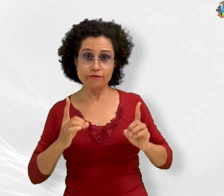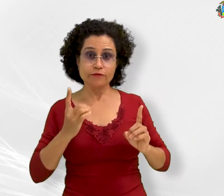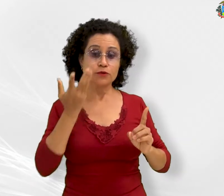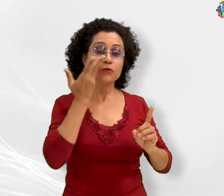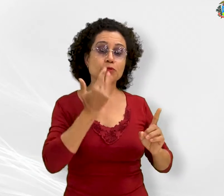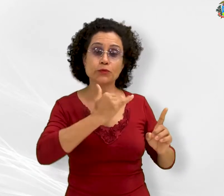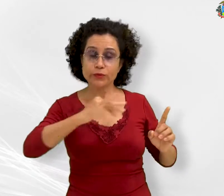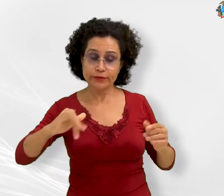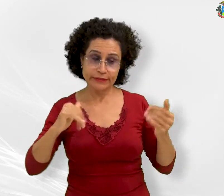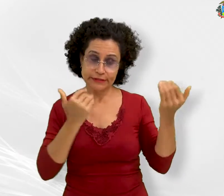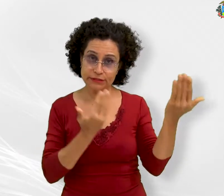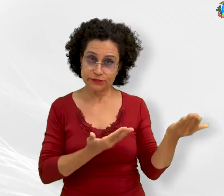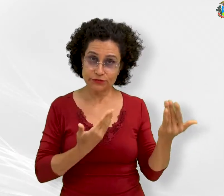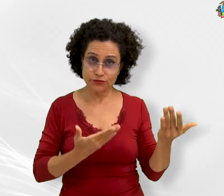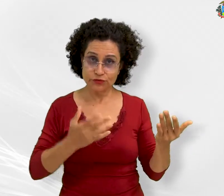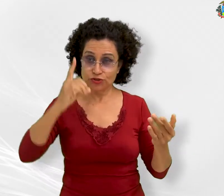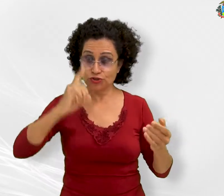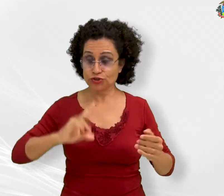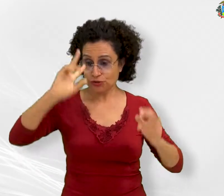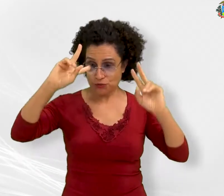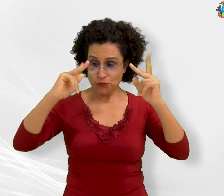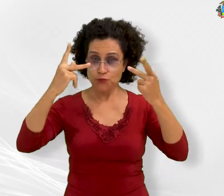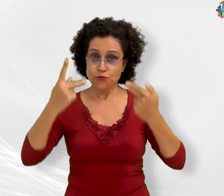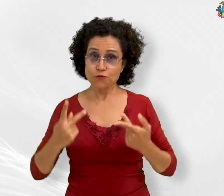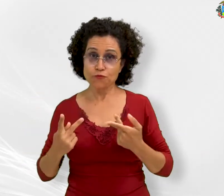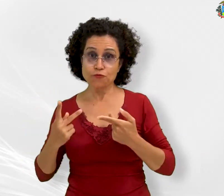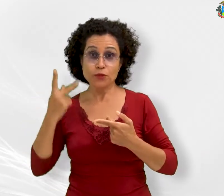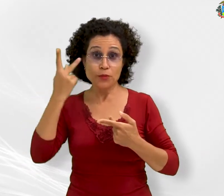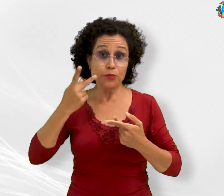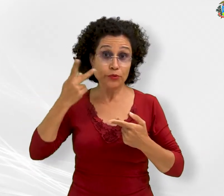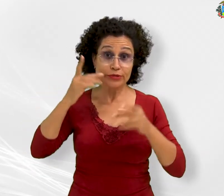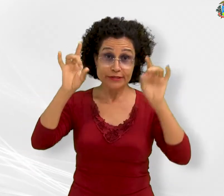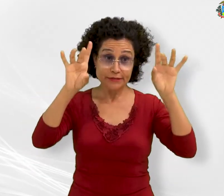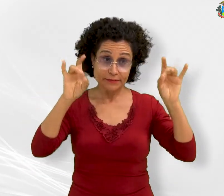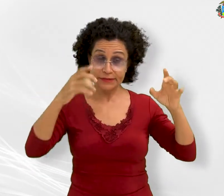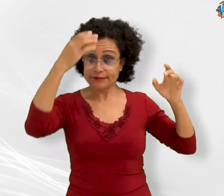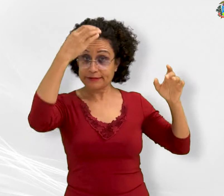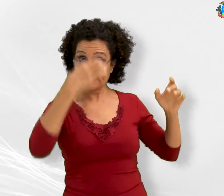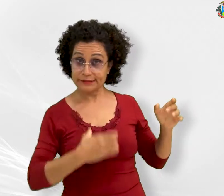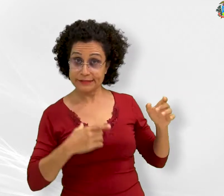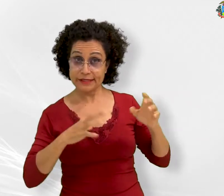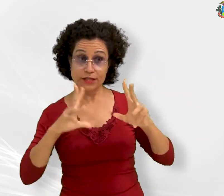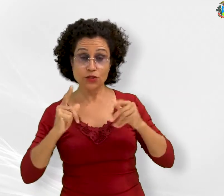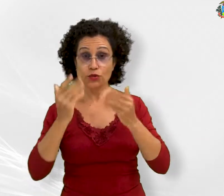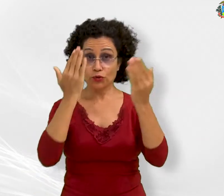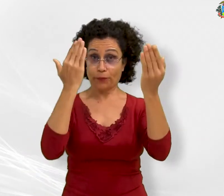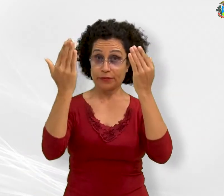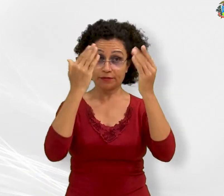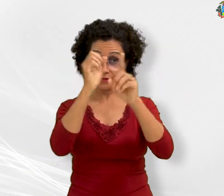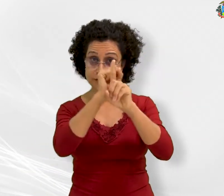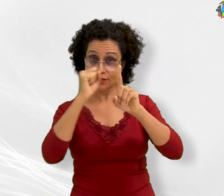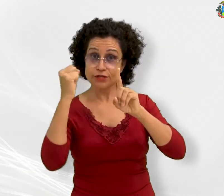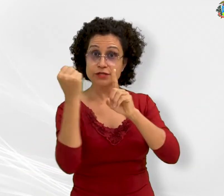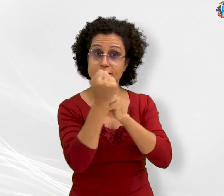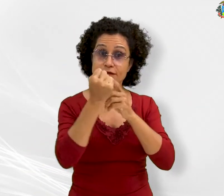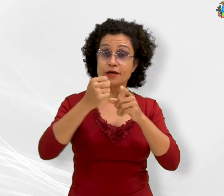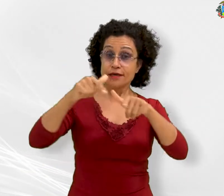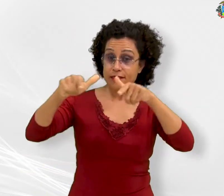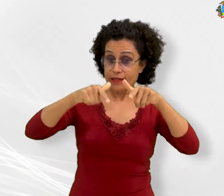Infância e Juventude, Direitos Humanos, Procuradoria Especializada da Cidadania, além dos psicólogos e assistentes sociais que